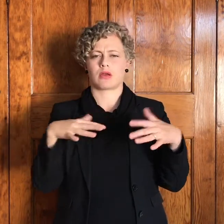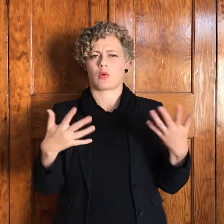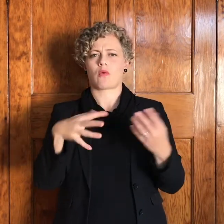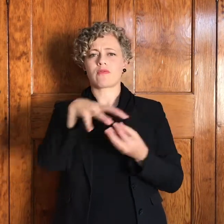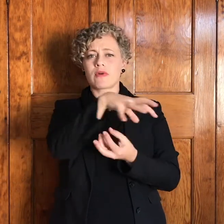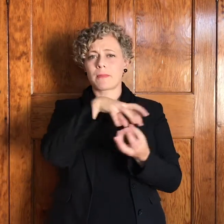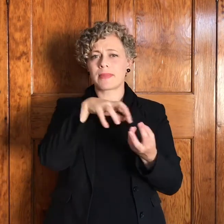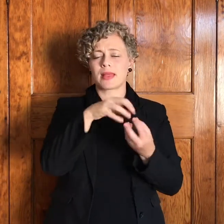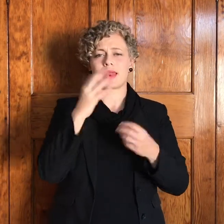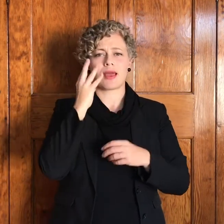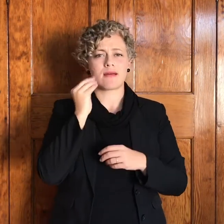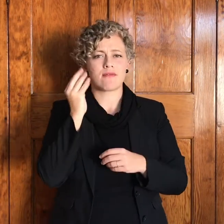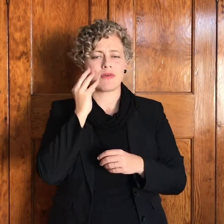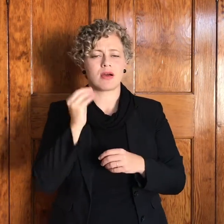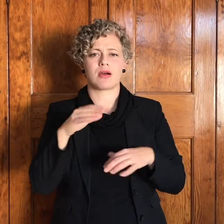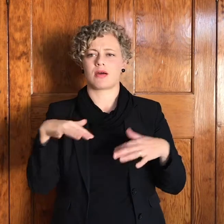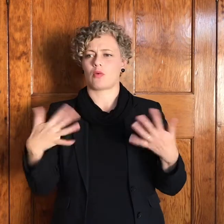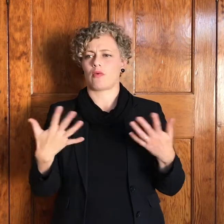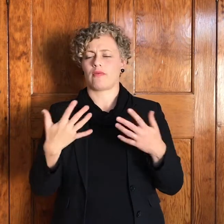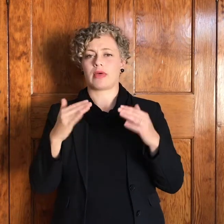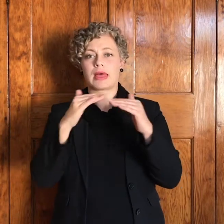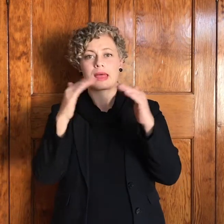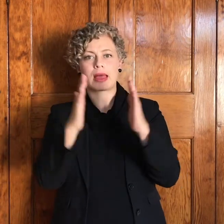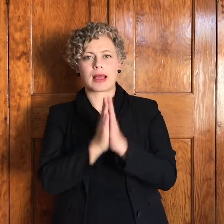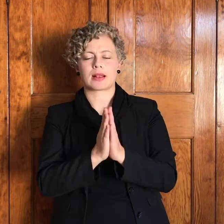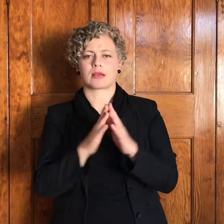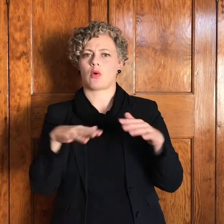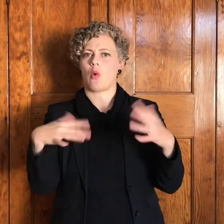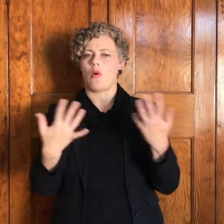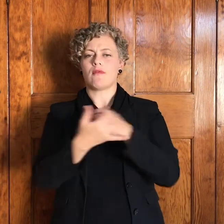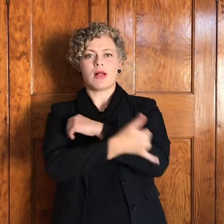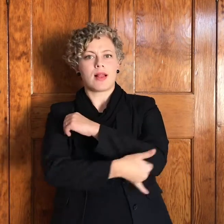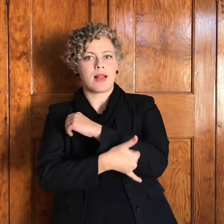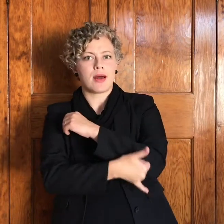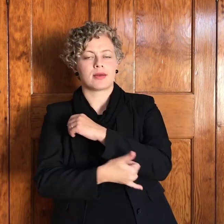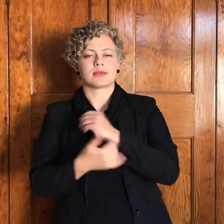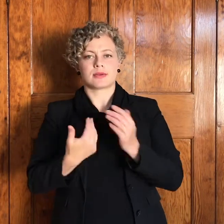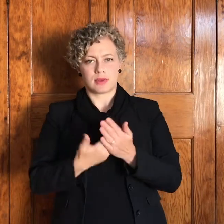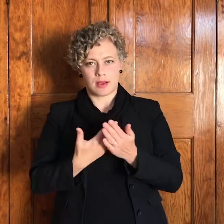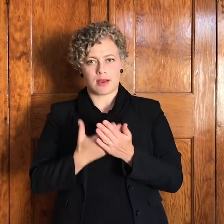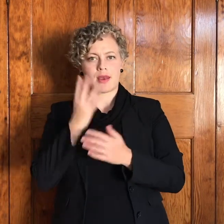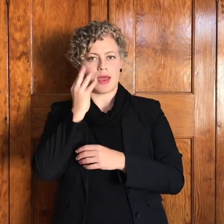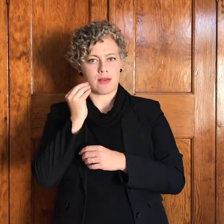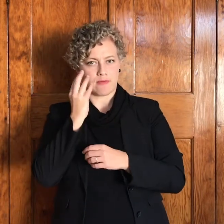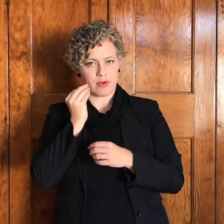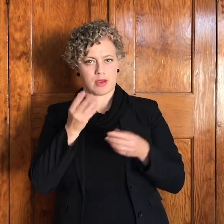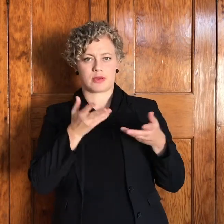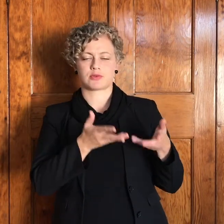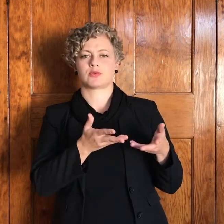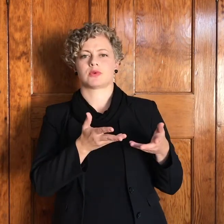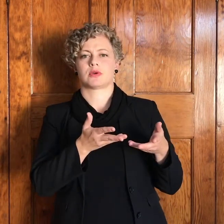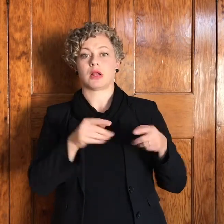ervaar een land kan het ervaar die ganse wereld is op die oomblikke in so